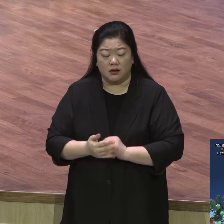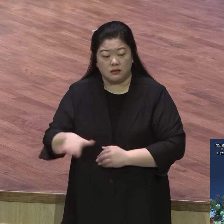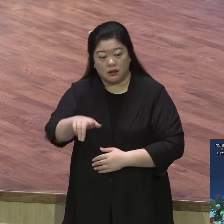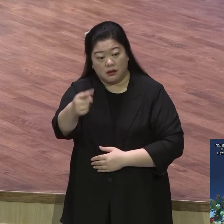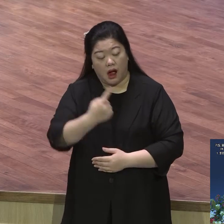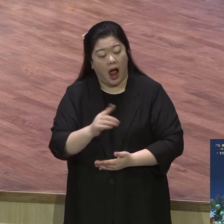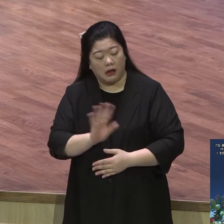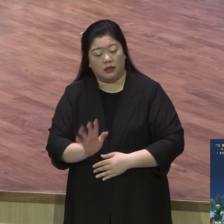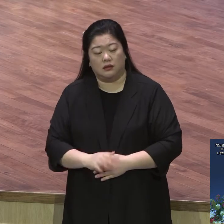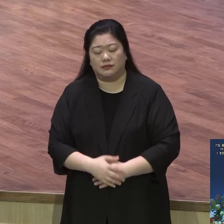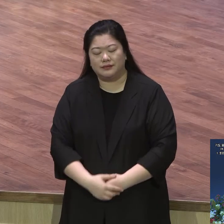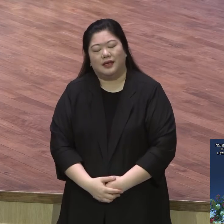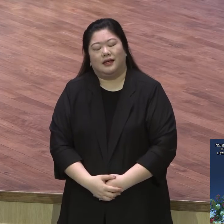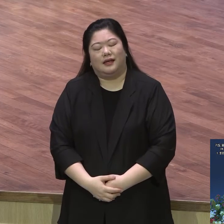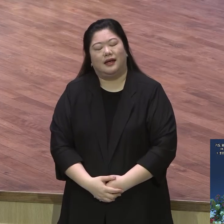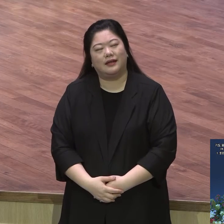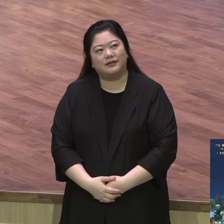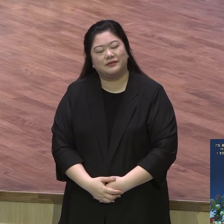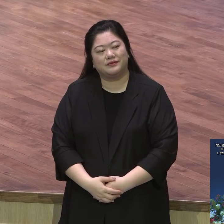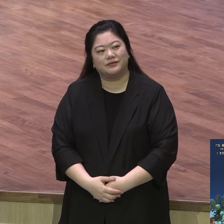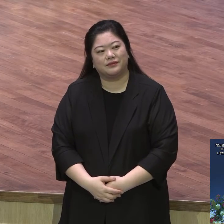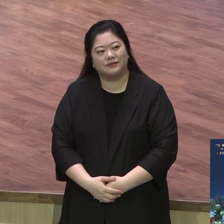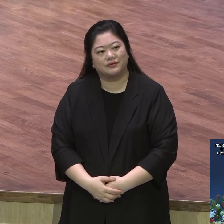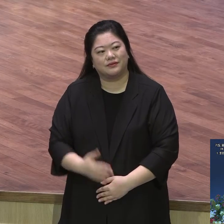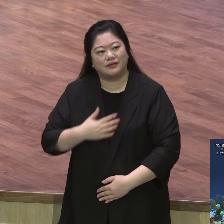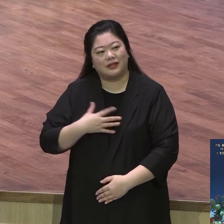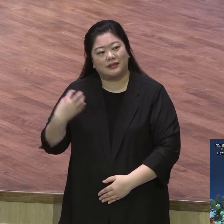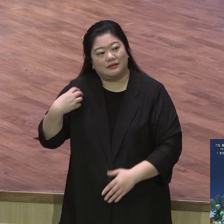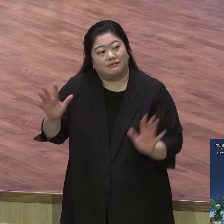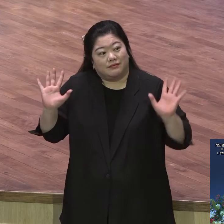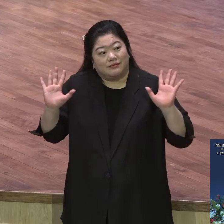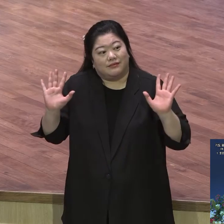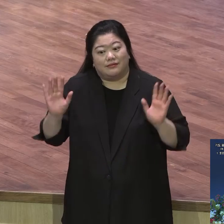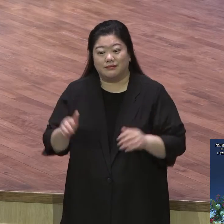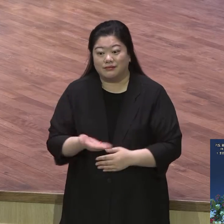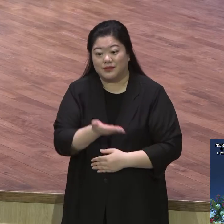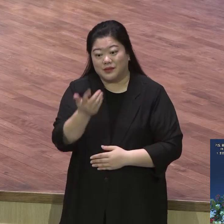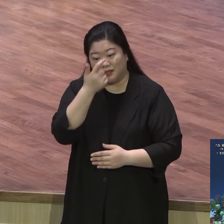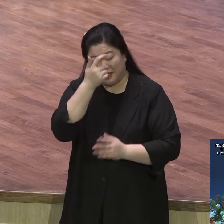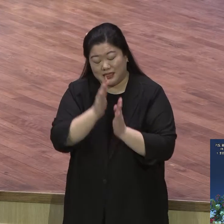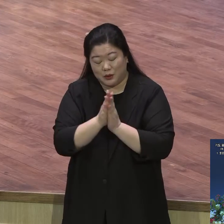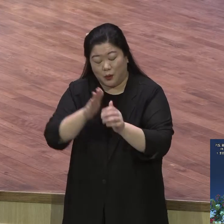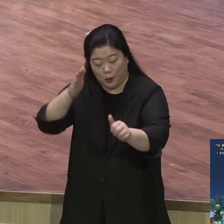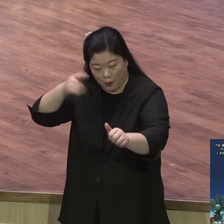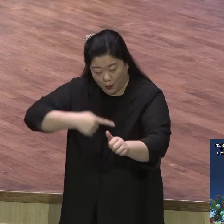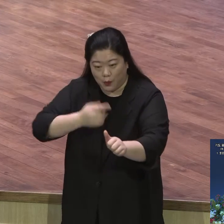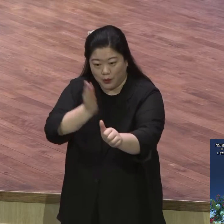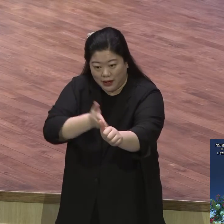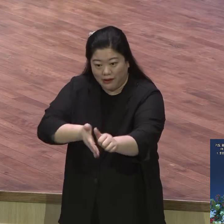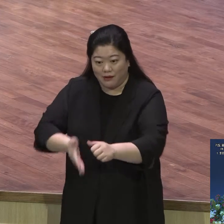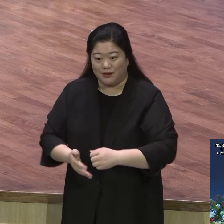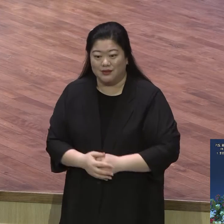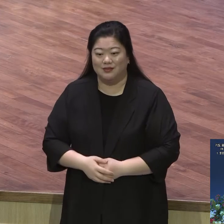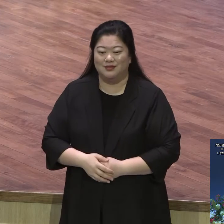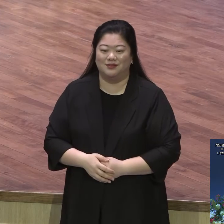하나님께서 분명히 약속하신 것은 지켰습니다 구하고 자꾸 두드리라 아멘